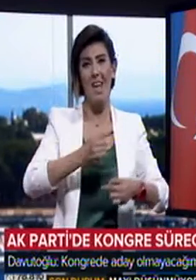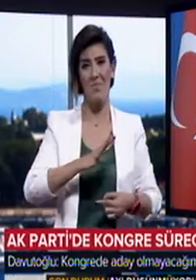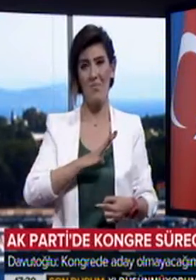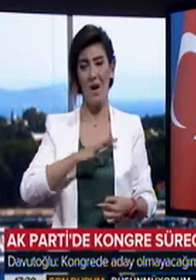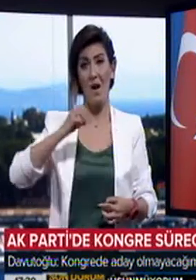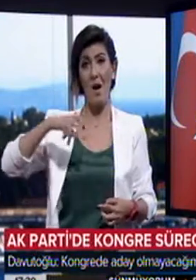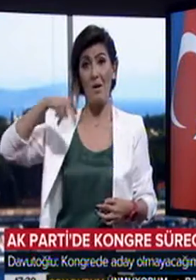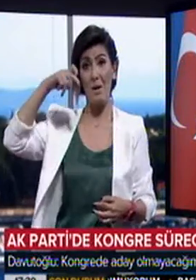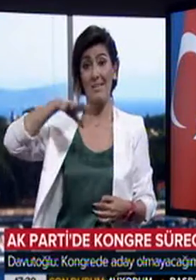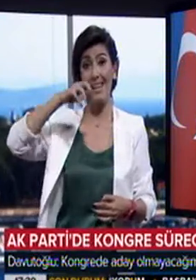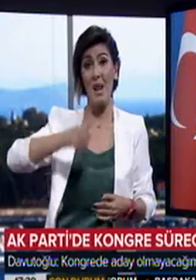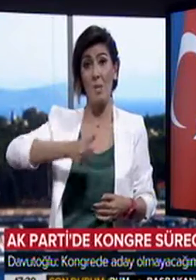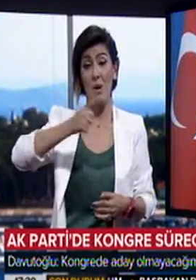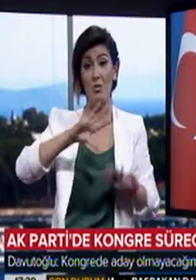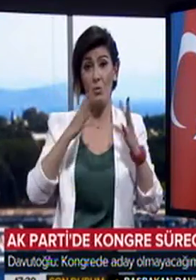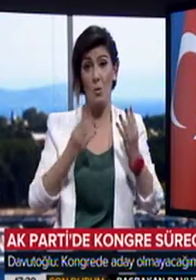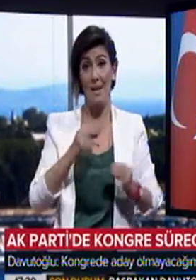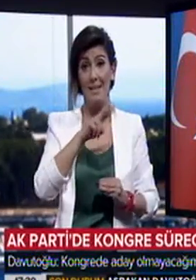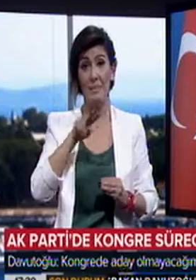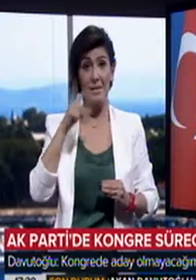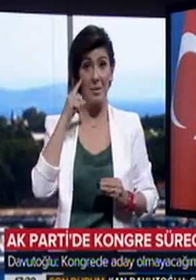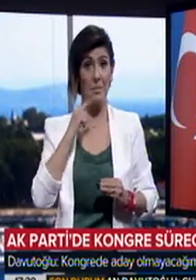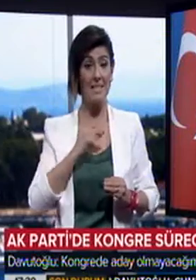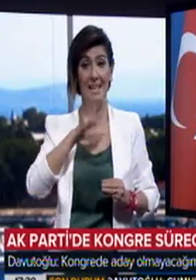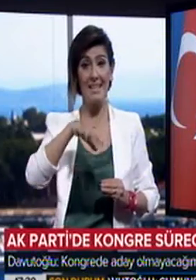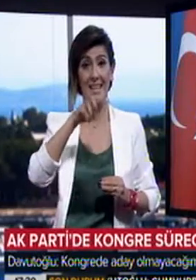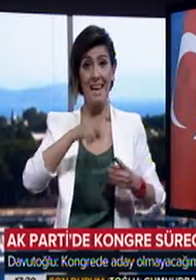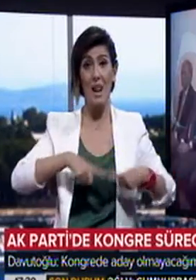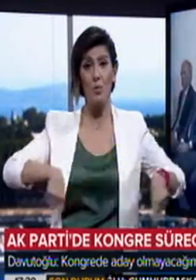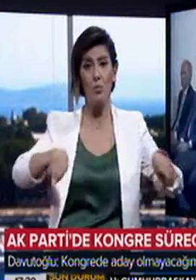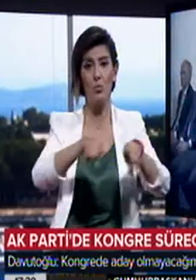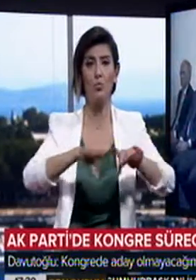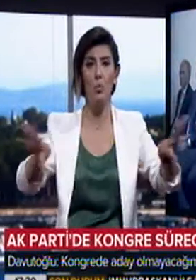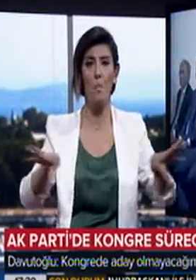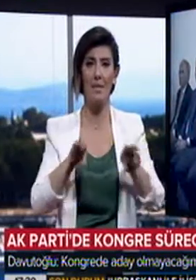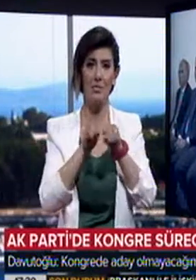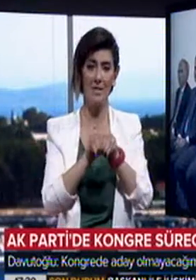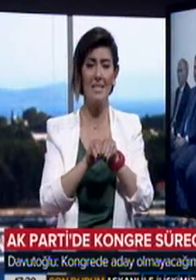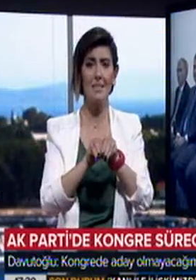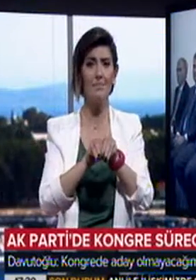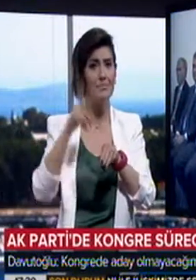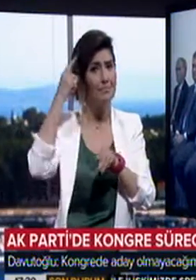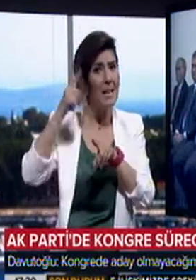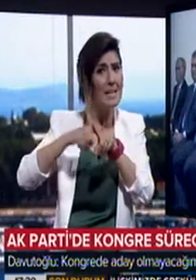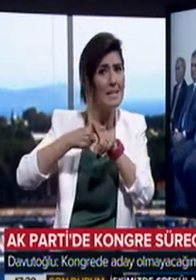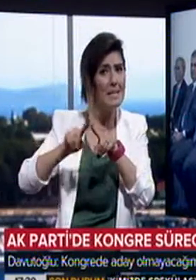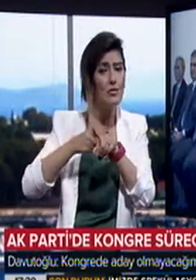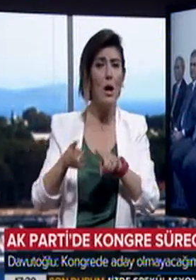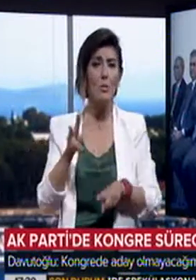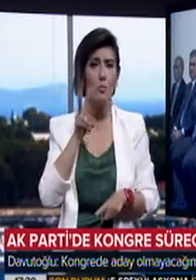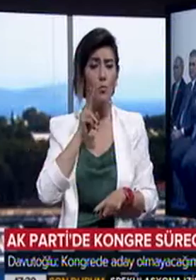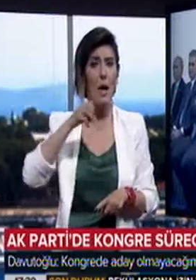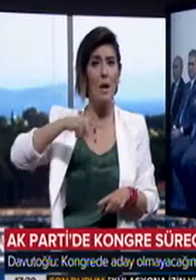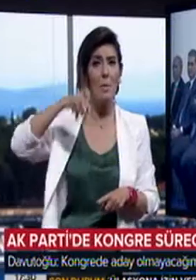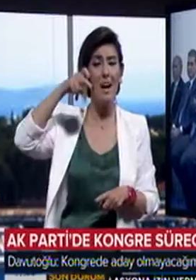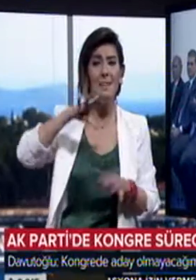eşiğindedir. AK Parti Genel Başkanı olarak 22 Mayıs'ta genel kurulu toplayacağız. İstişare neticesinde AK